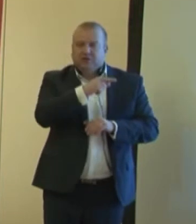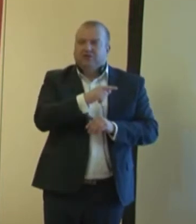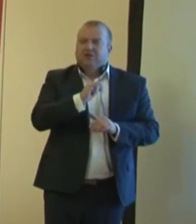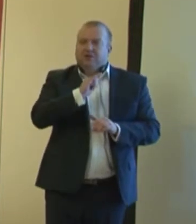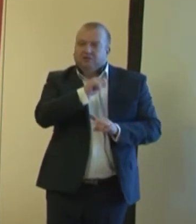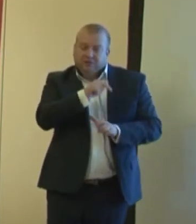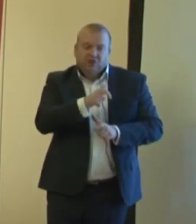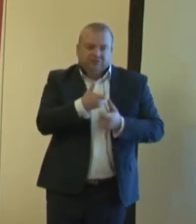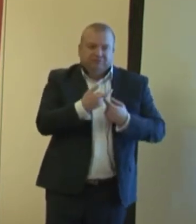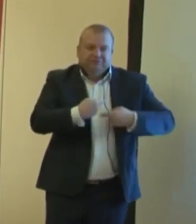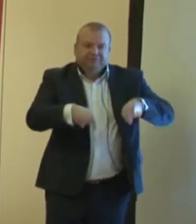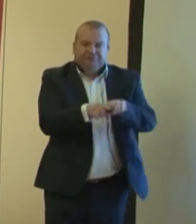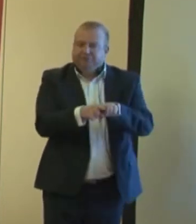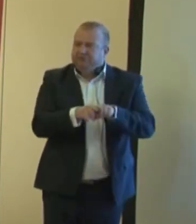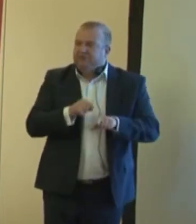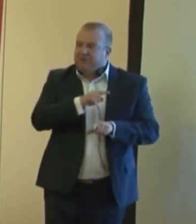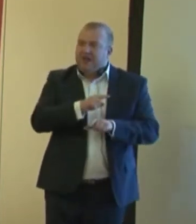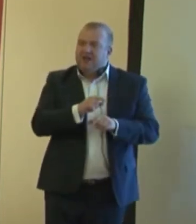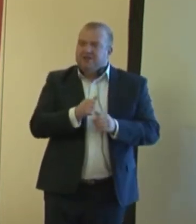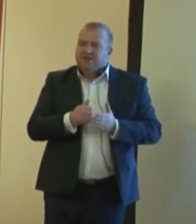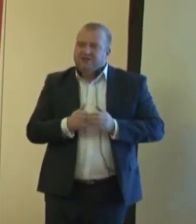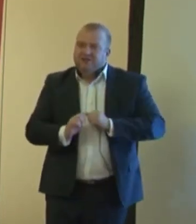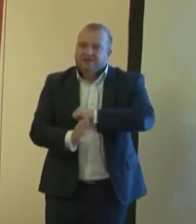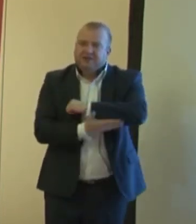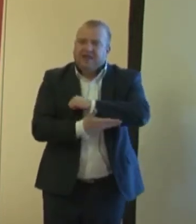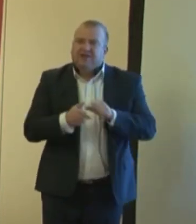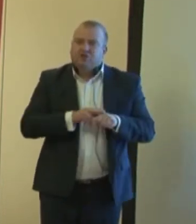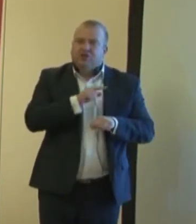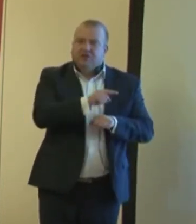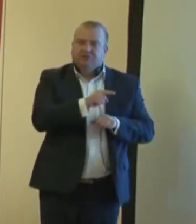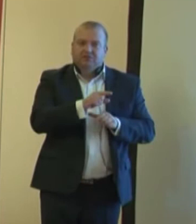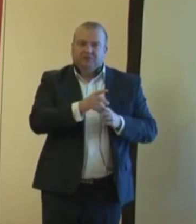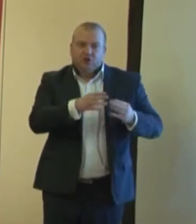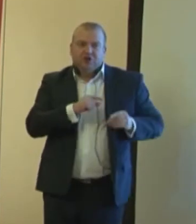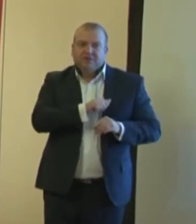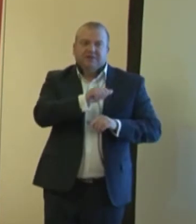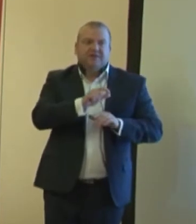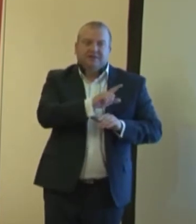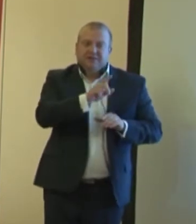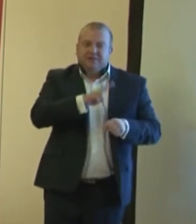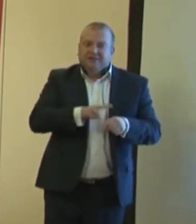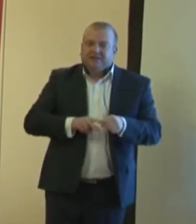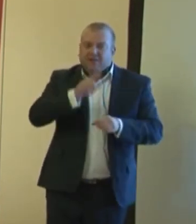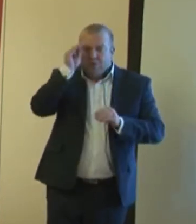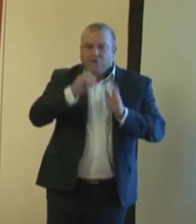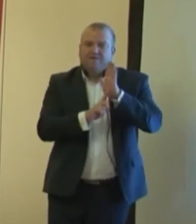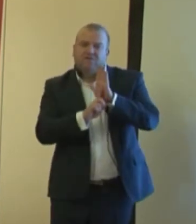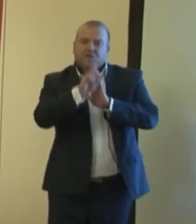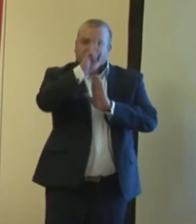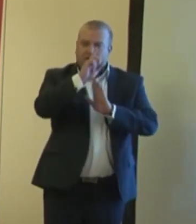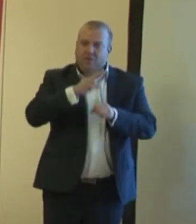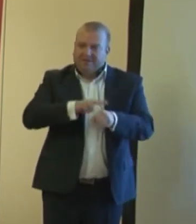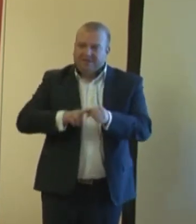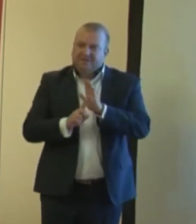te zasady, które przyjęliśmy razem z Ministerstwem Nauki i Szkolnictwa Wyższego, aby na każdym